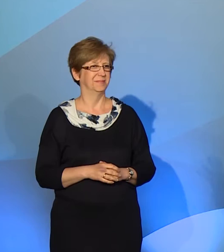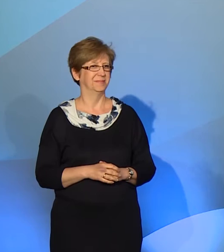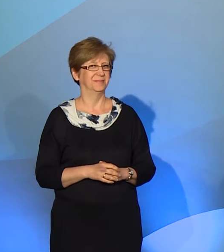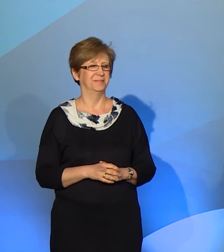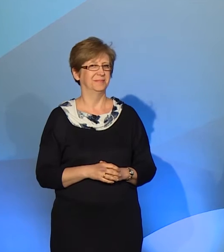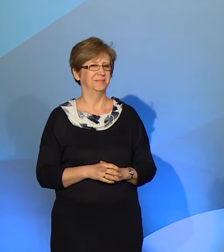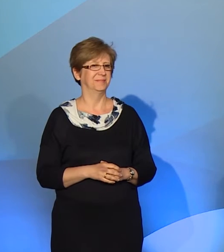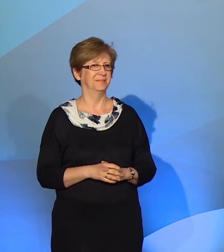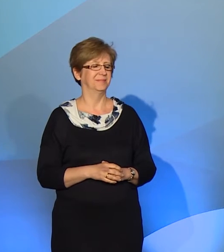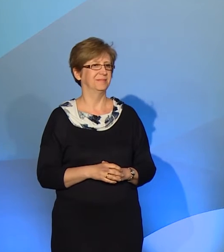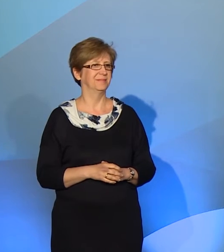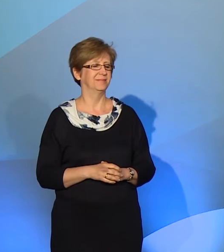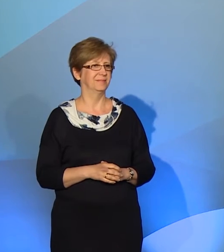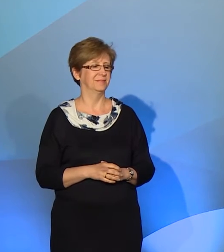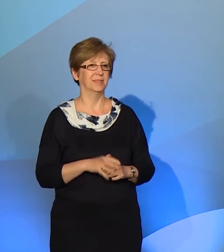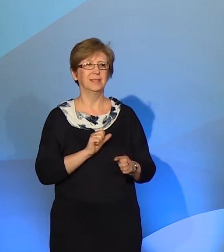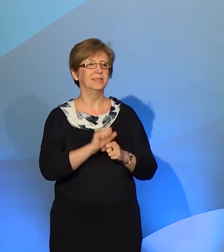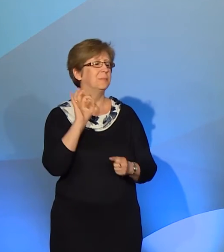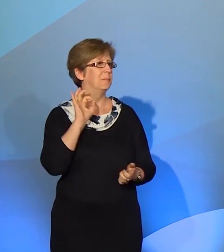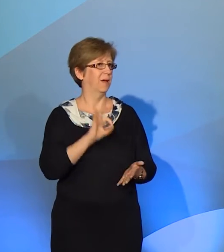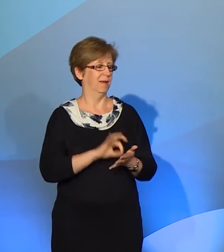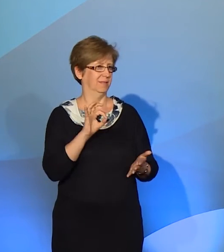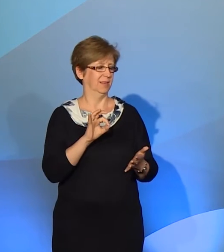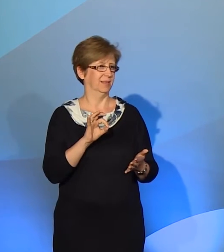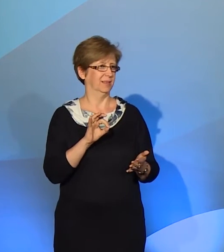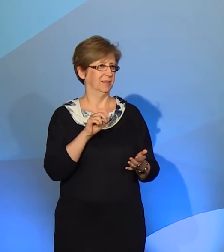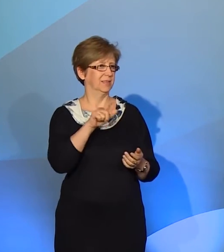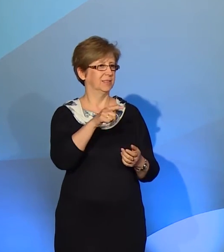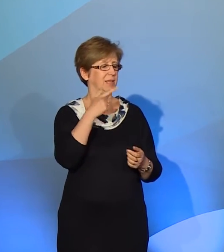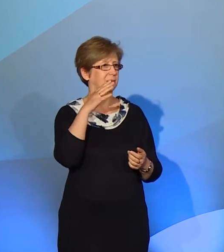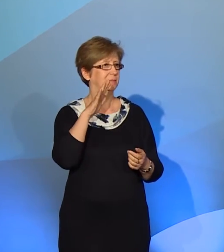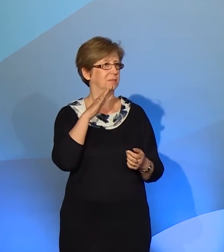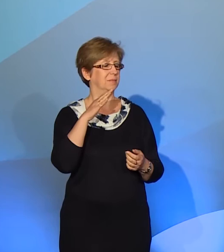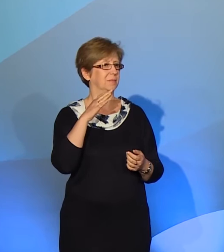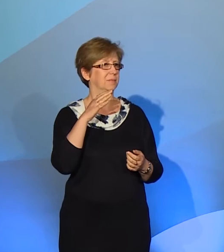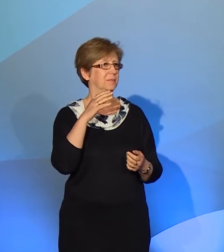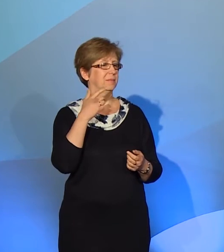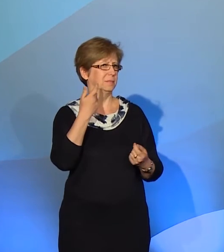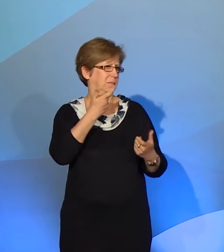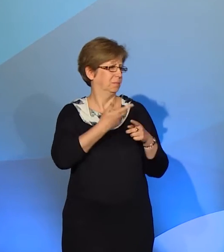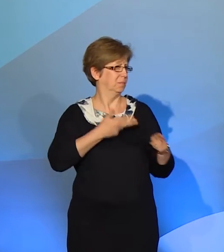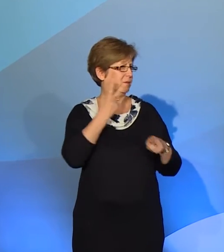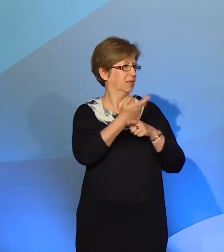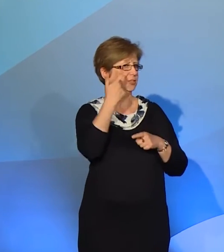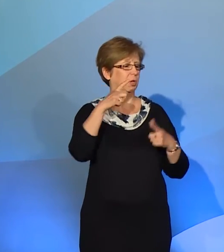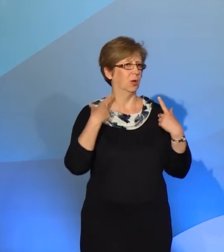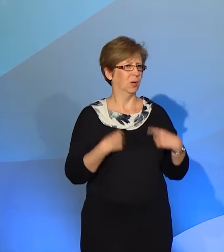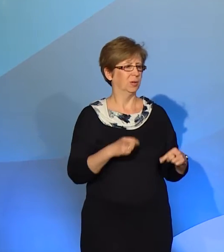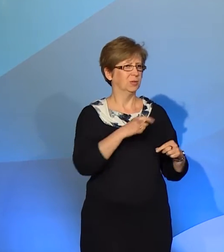Powiedzmy sobie szczerze, jestem pewien, że tu mamy setki, czy przeszło tysiąc podobnych osób. Jeżeli bym wszystkich Państwa przepytał, okaże